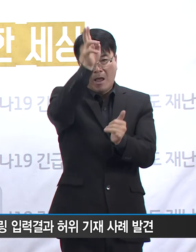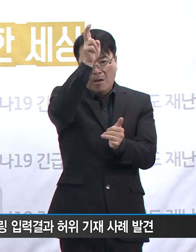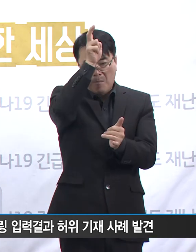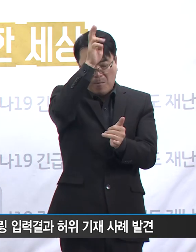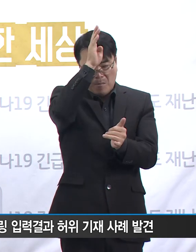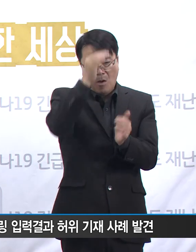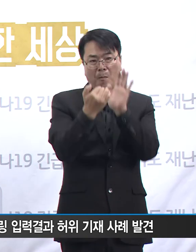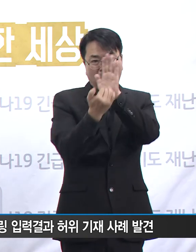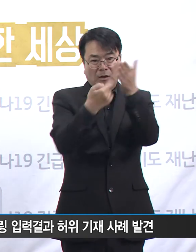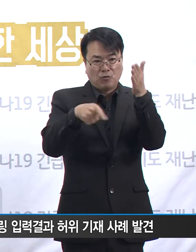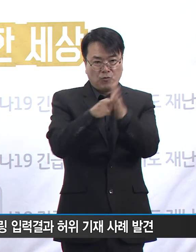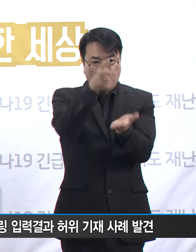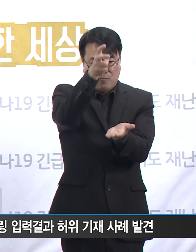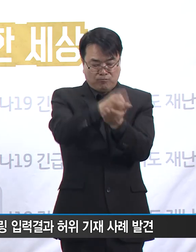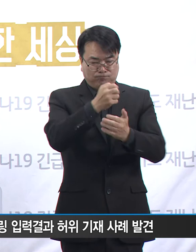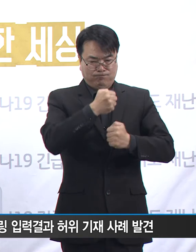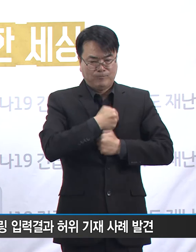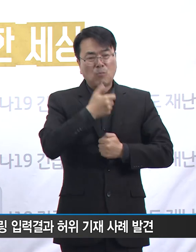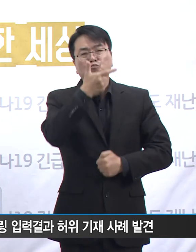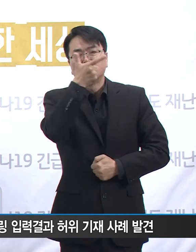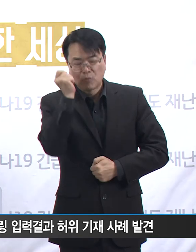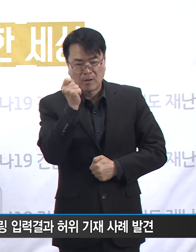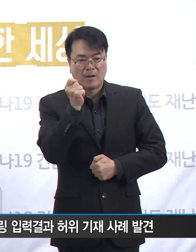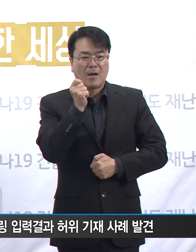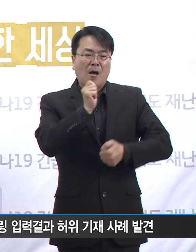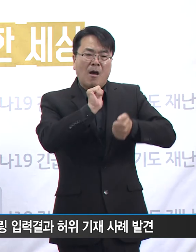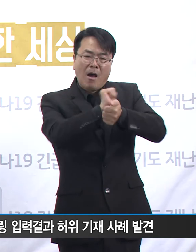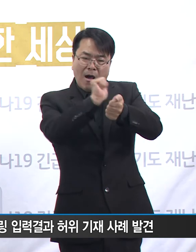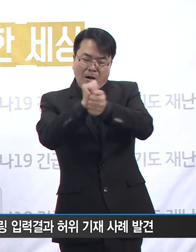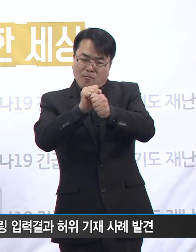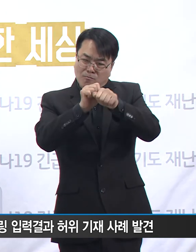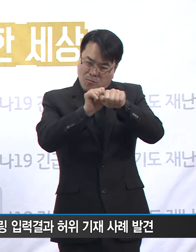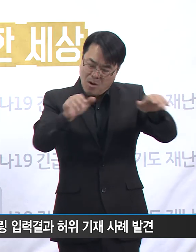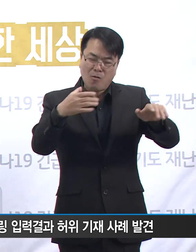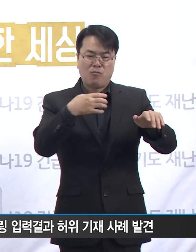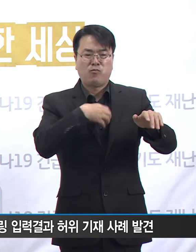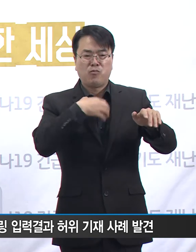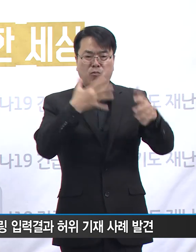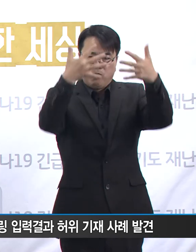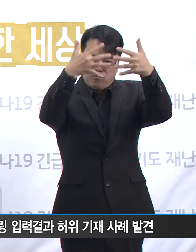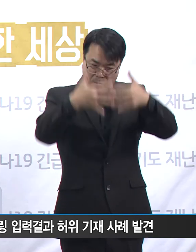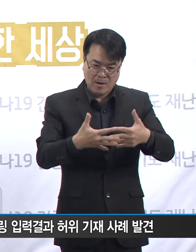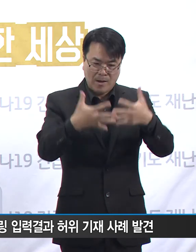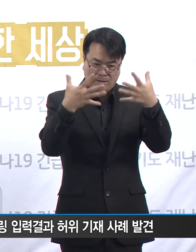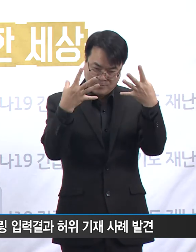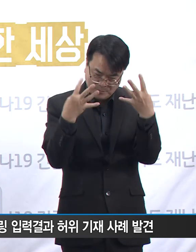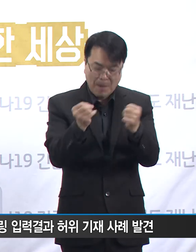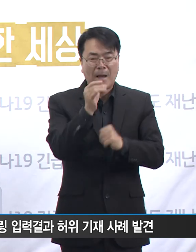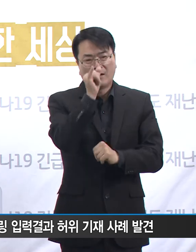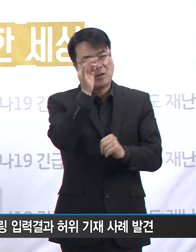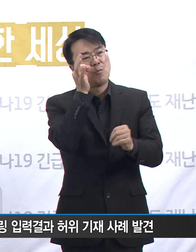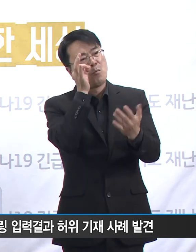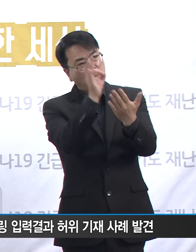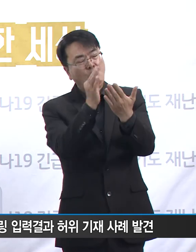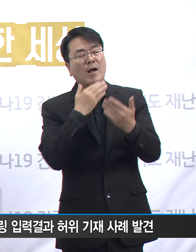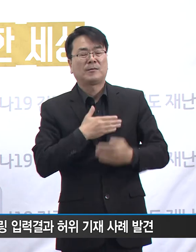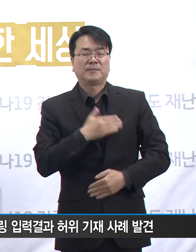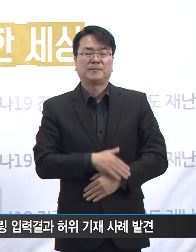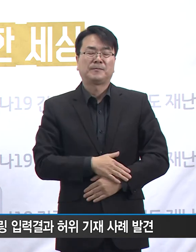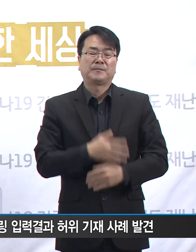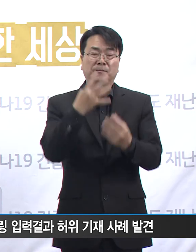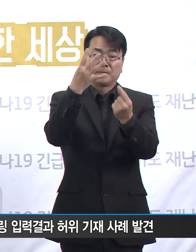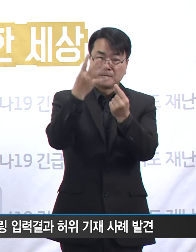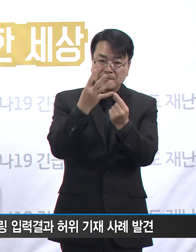기관들의 대체 인력 확보 어려움 등 감염 확산의 위험 요인들이 여러 형태로 실제합니다. 넷째,